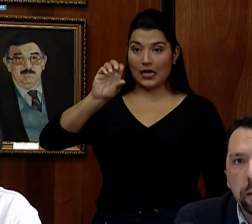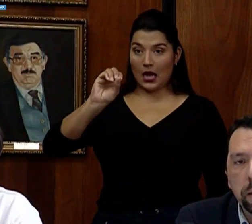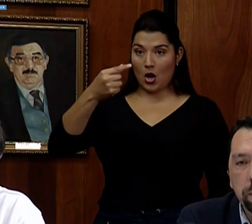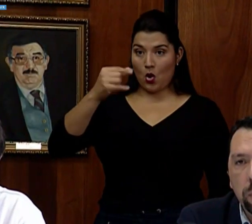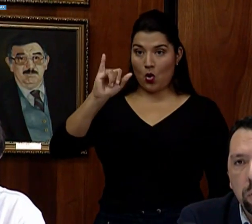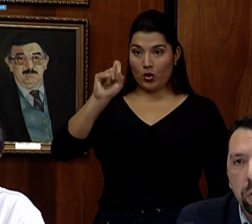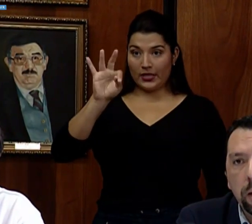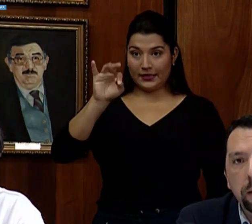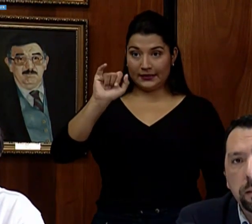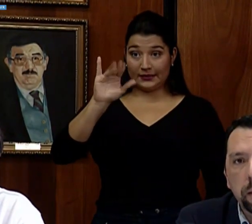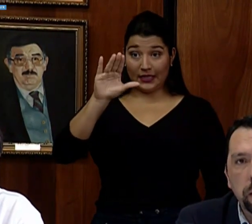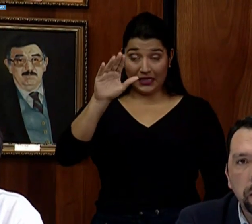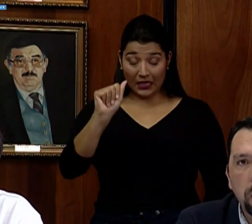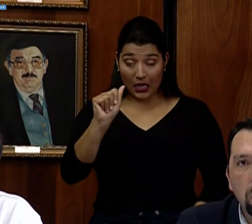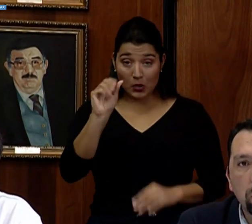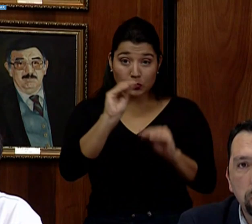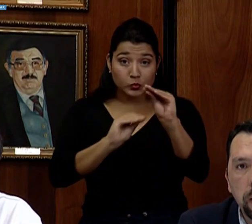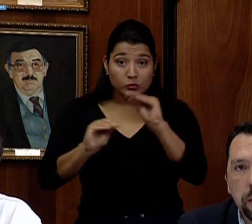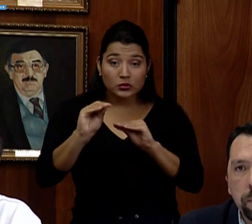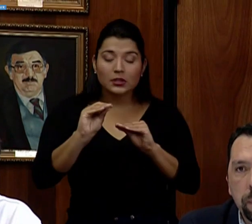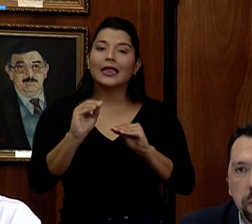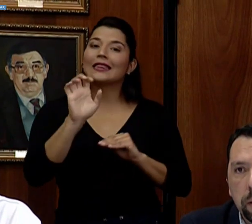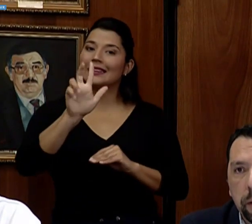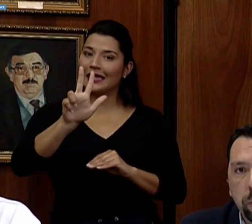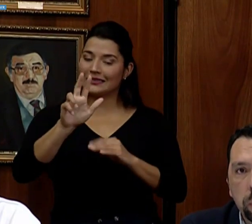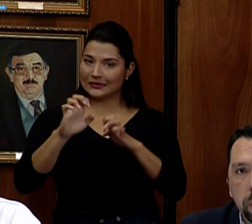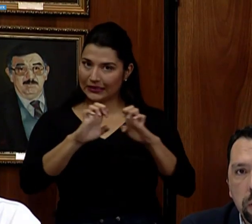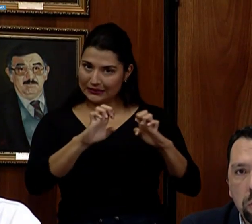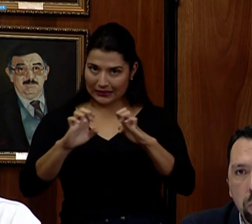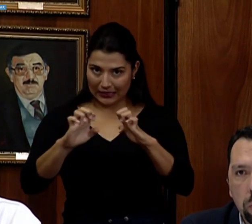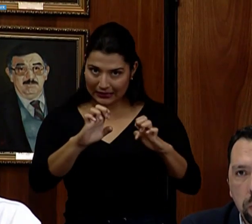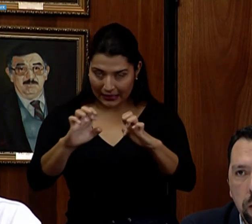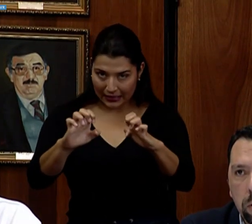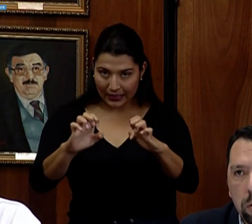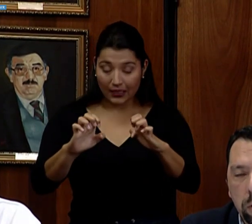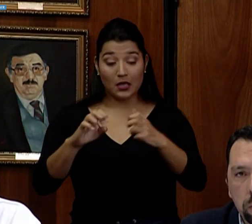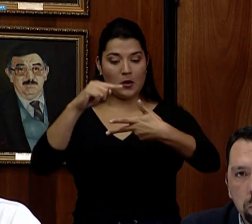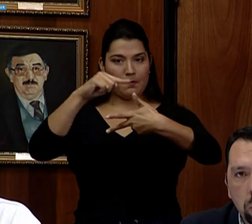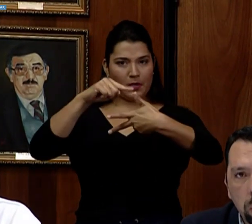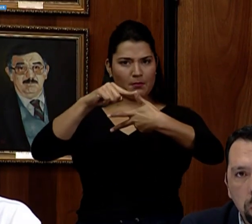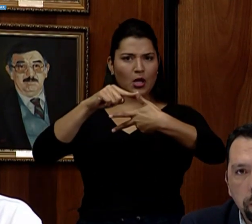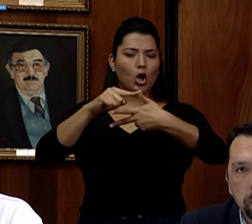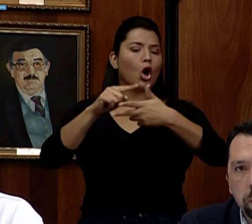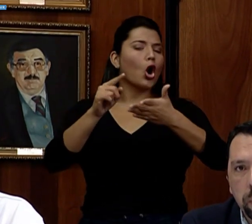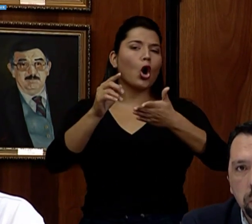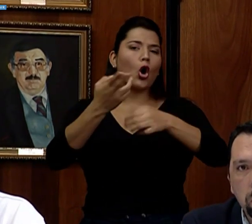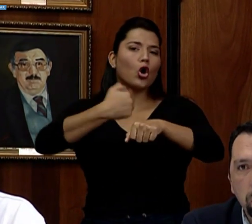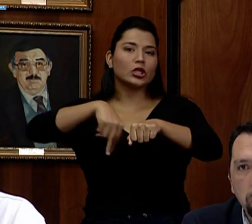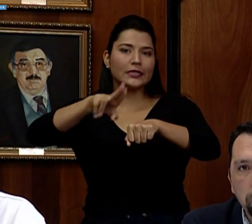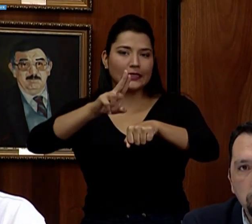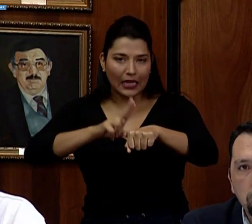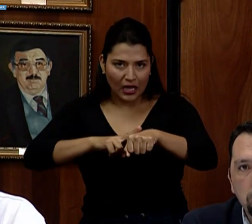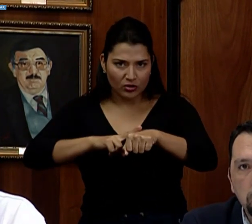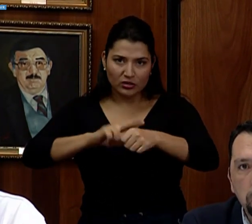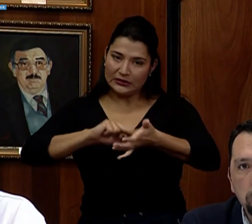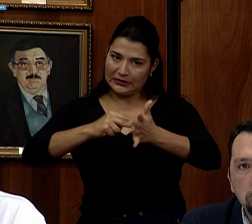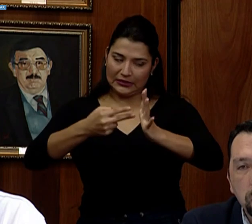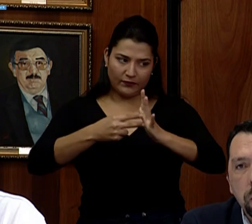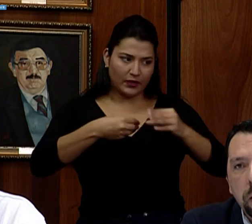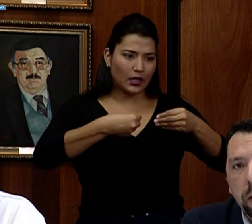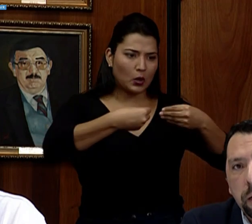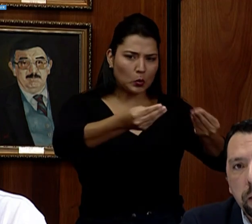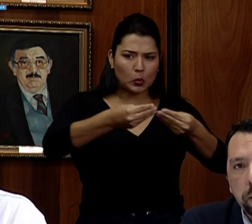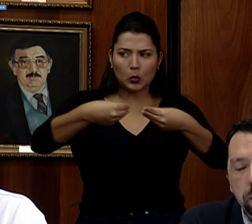estrategias. Una es la estrategia ordinaria. Tenemos que seguir con lo ordinario, con todo el abastecimiento de las 1.800